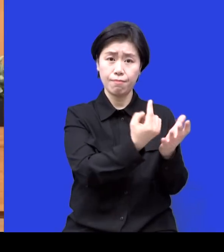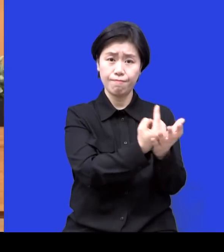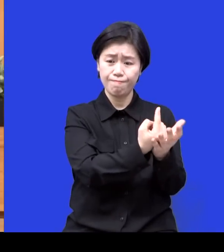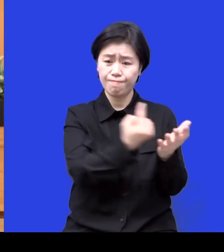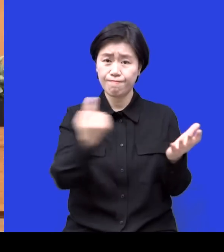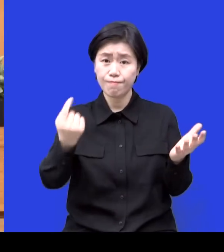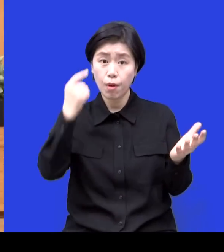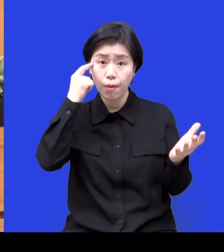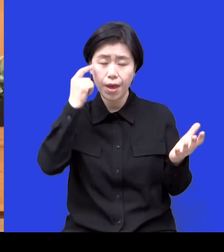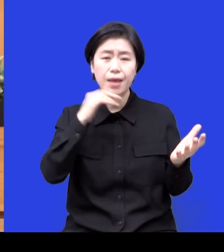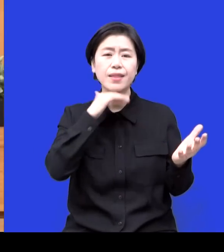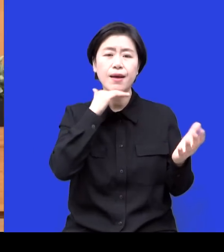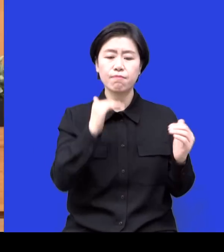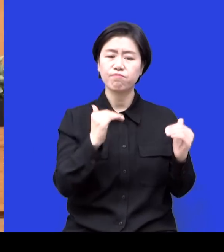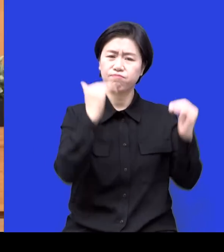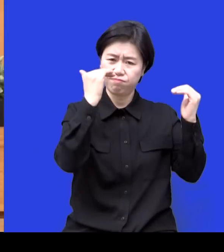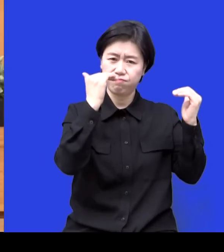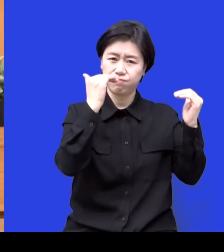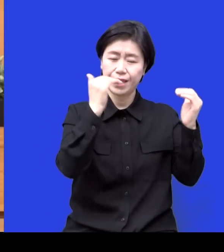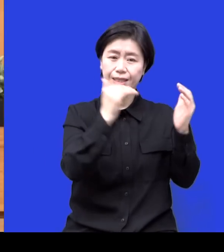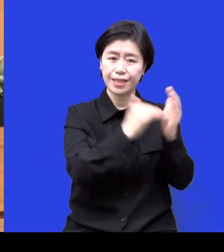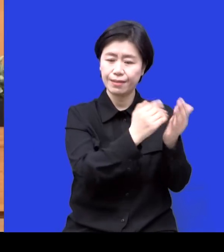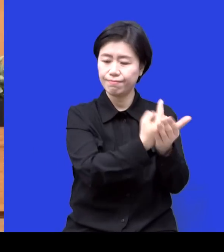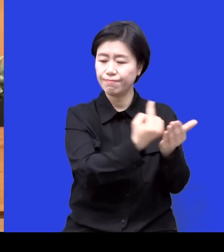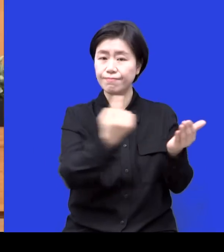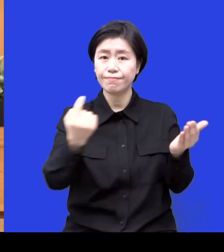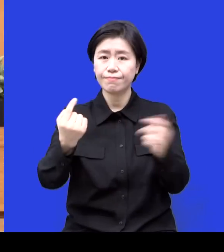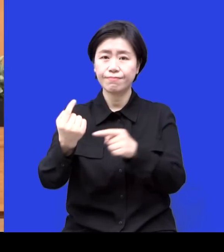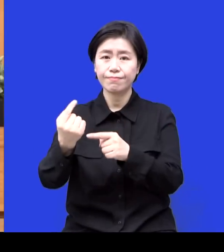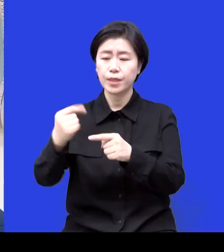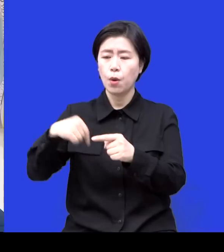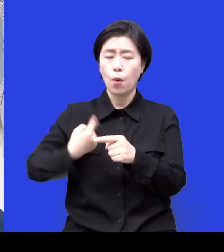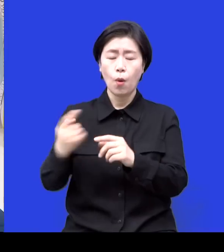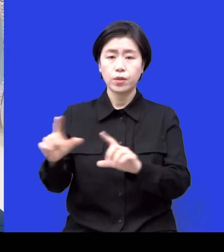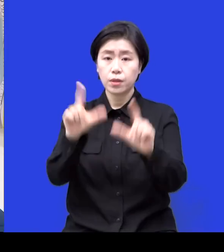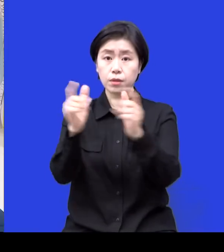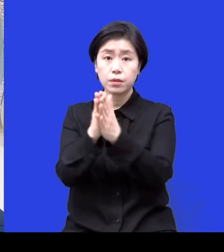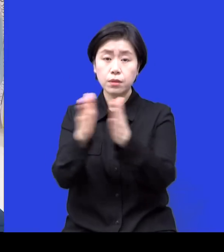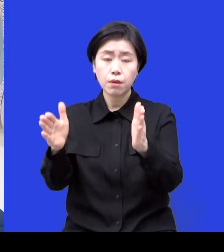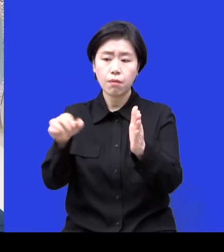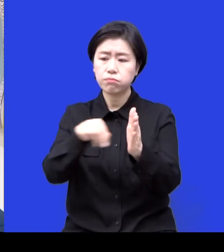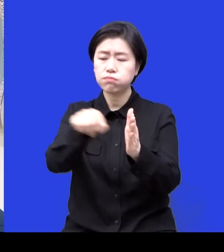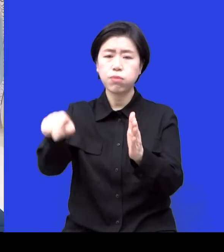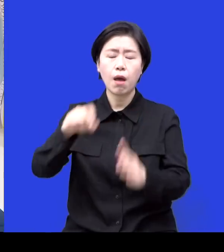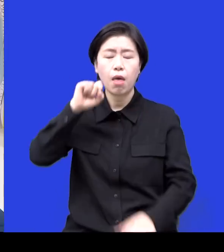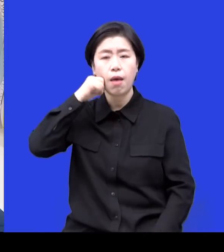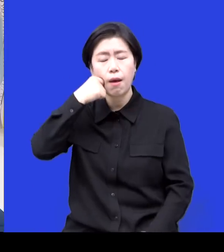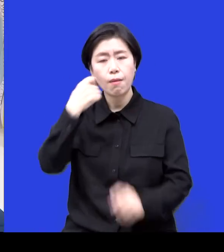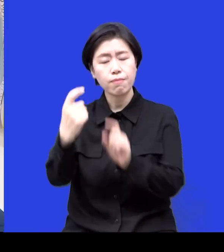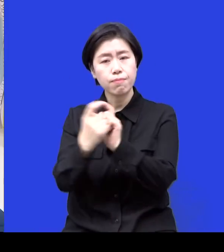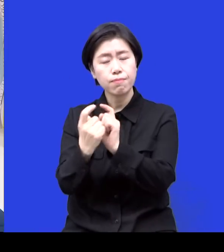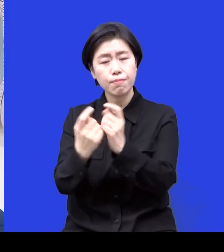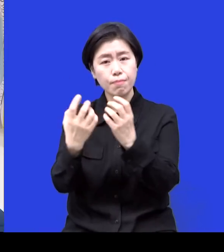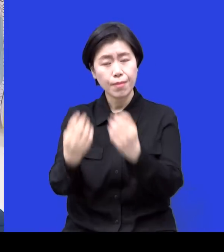학생들, 청소년들 볼 때 어려움이 참 많잖아요 어려움이 너무 많죠 그 어려움이 또 종류가 가지가지예요